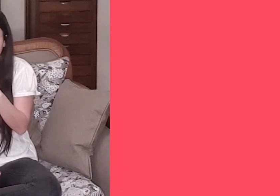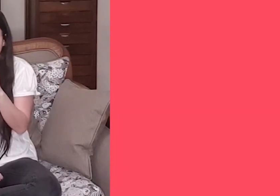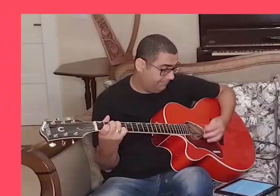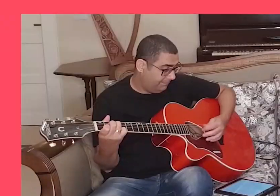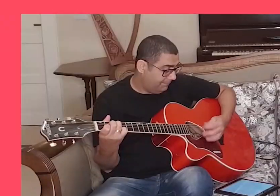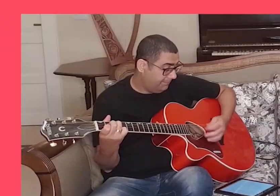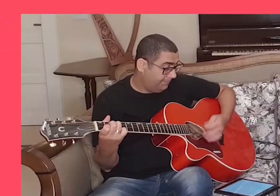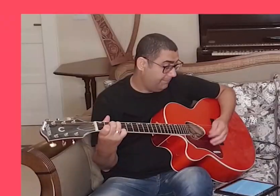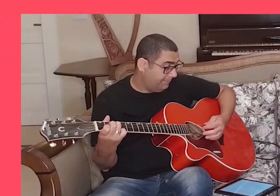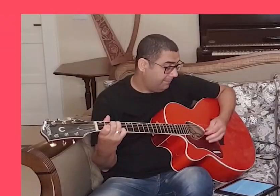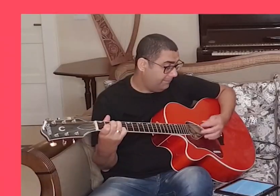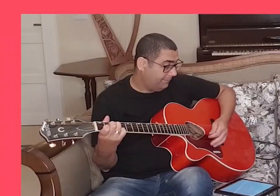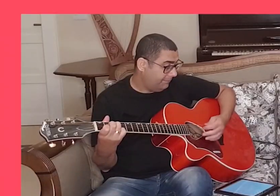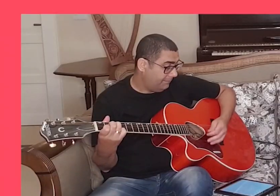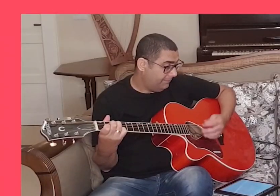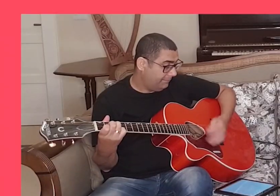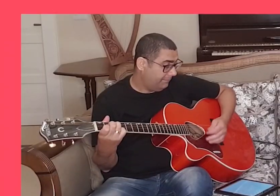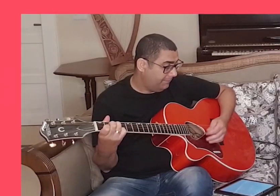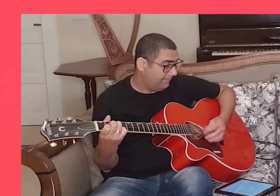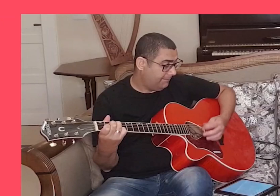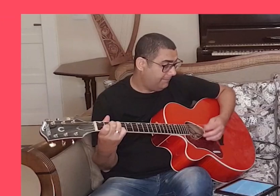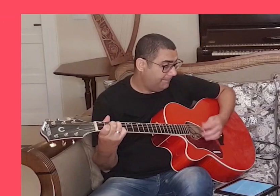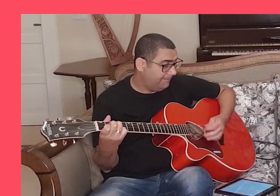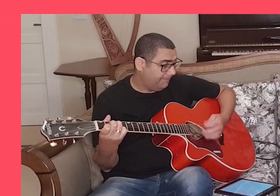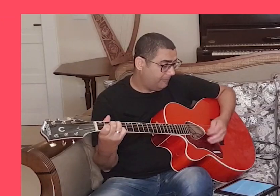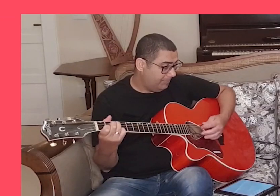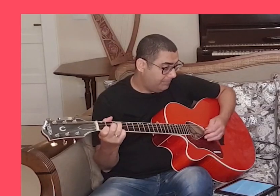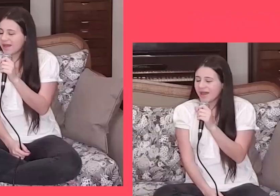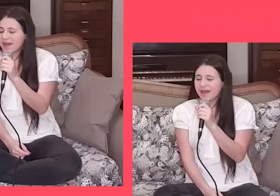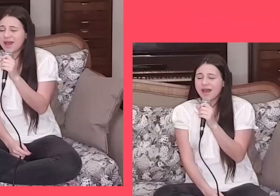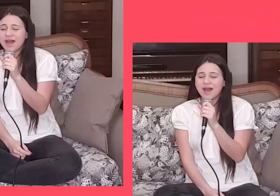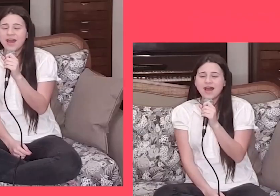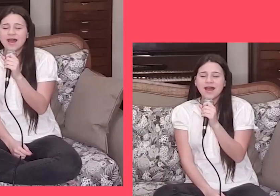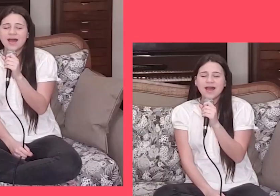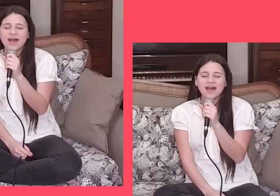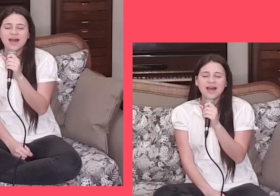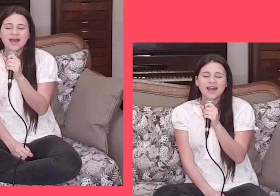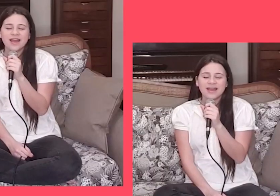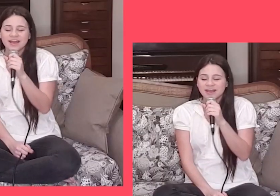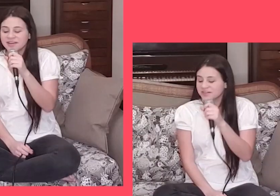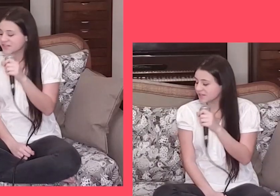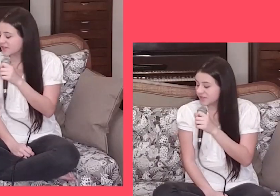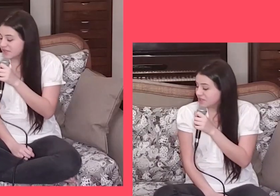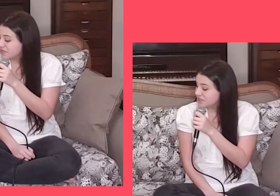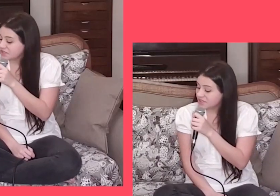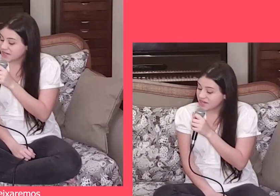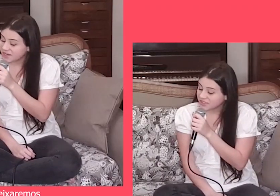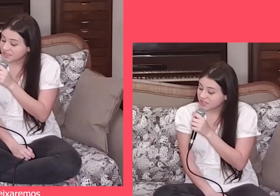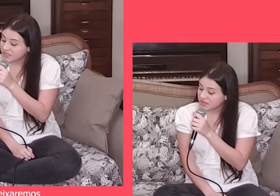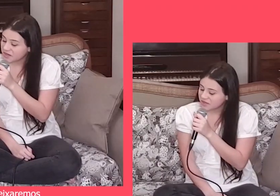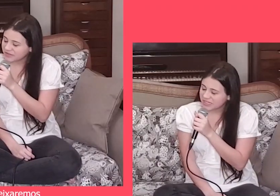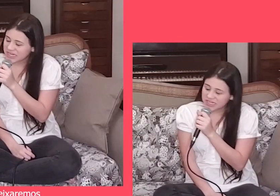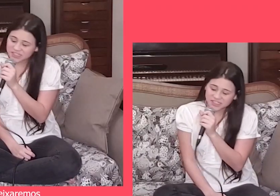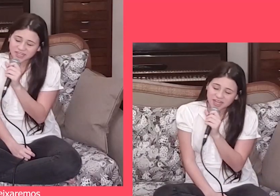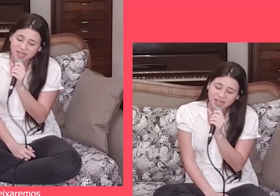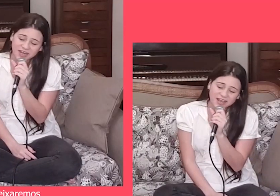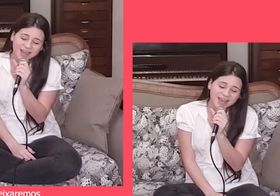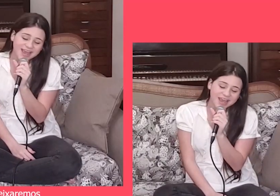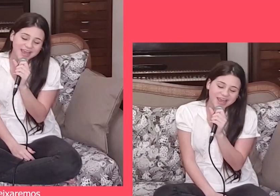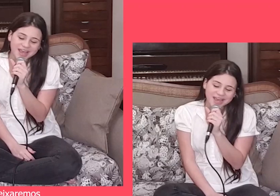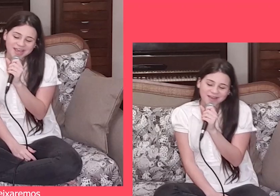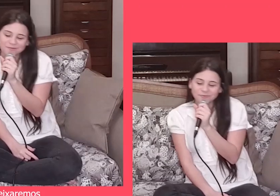Dias de paz, dias a mais Dias que não